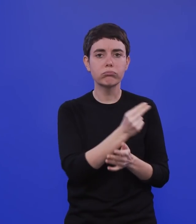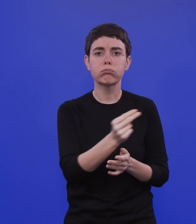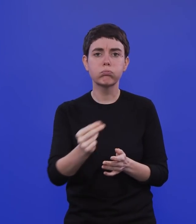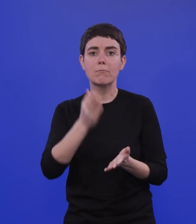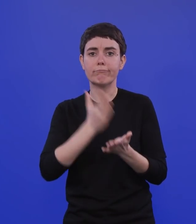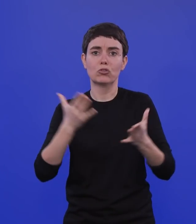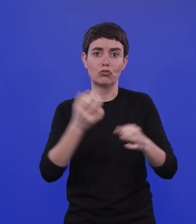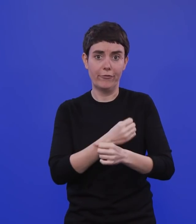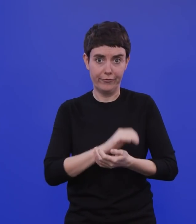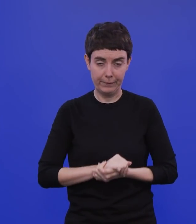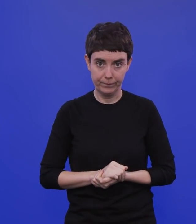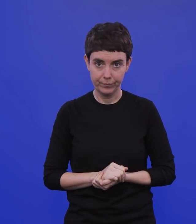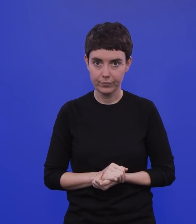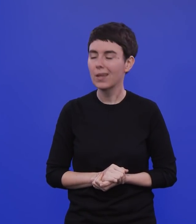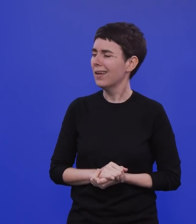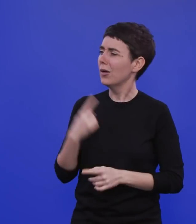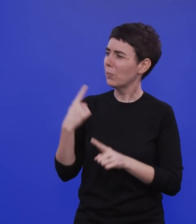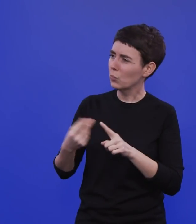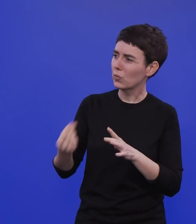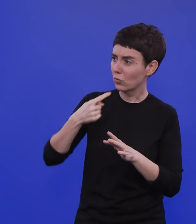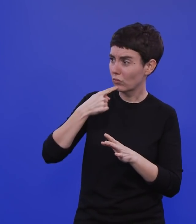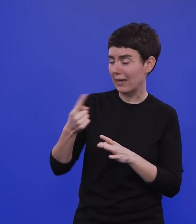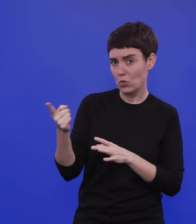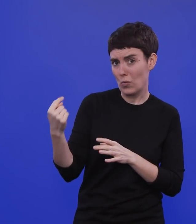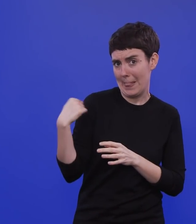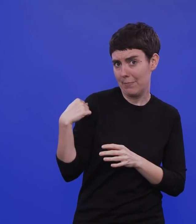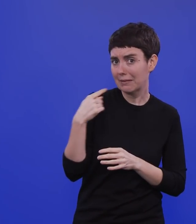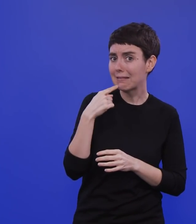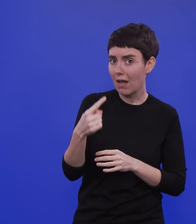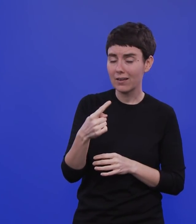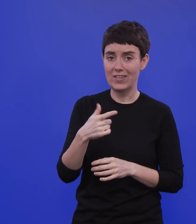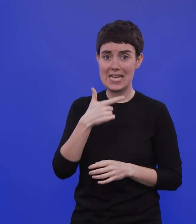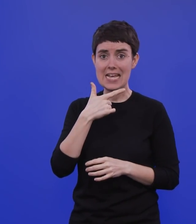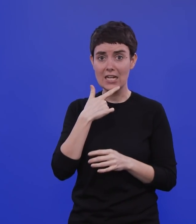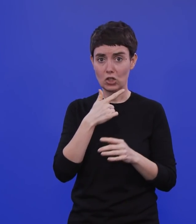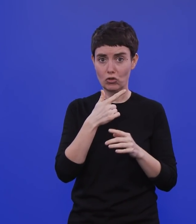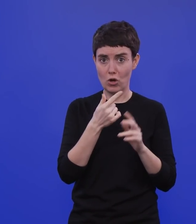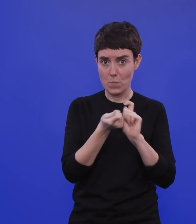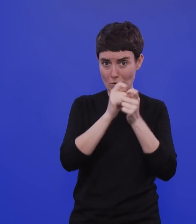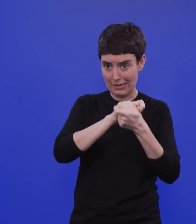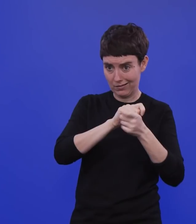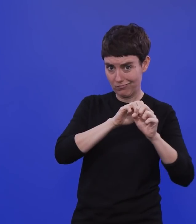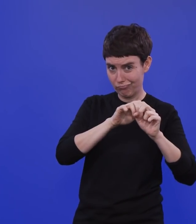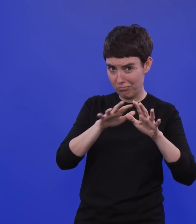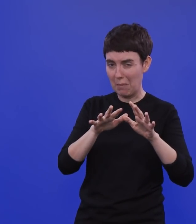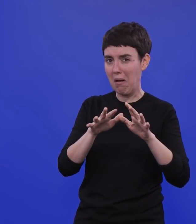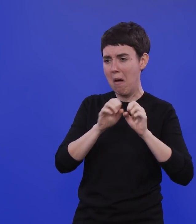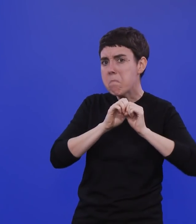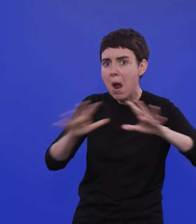Und man muss auch noch mal festhalten, gerade weil Sie ja gesagt haben, die englische Mutante rangiert vielleicht so im einstelligen Bereich. Wir impfen